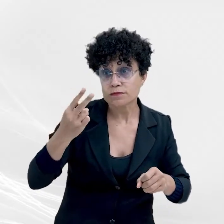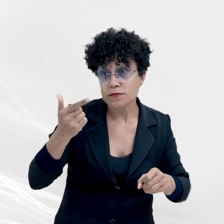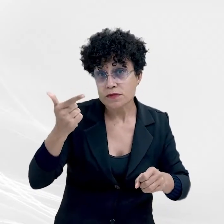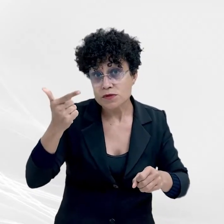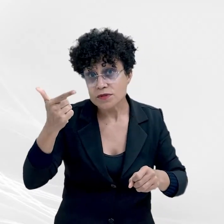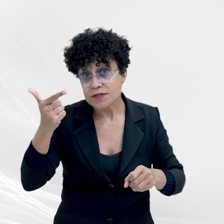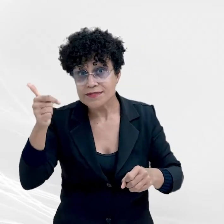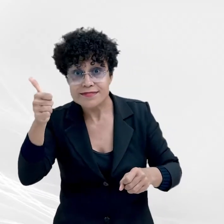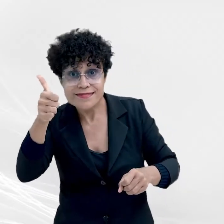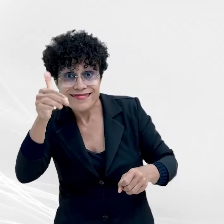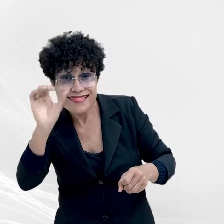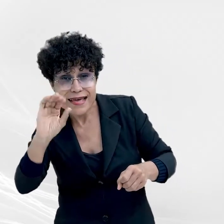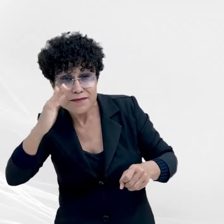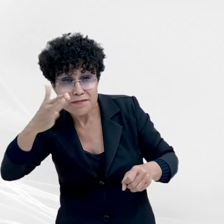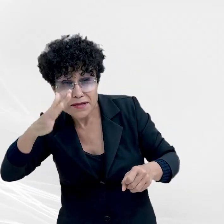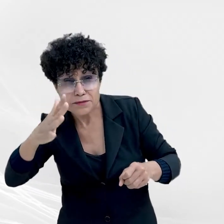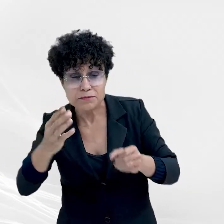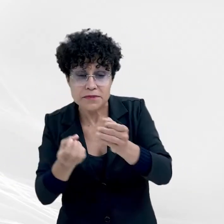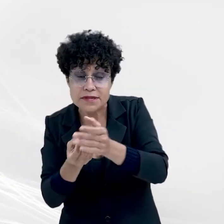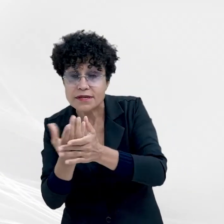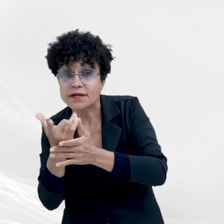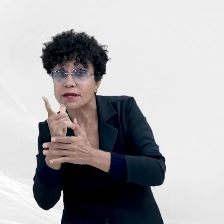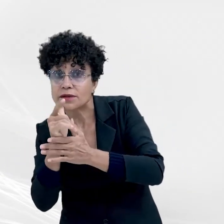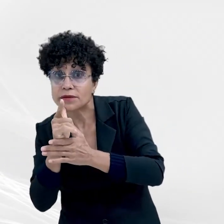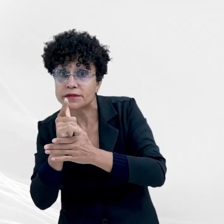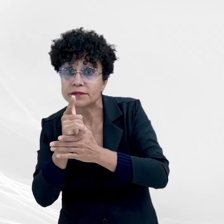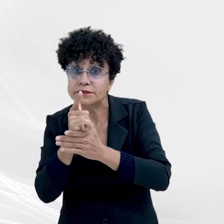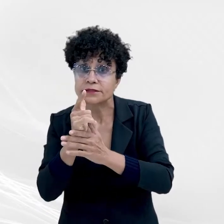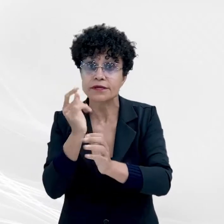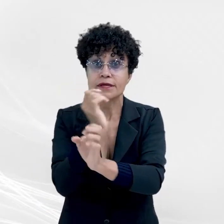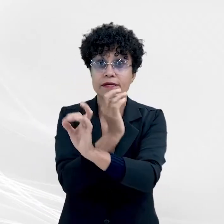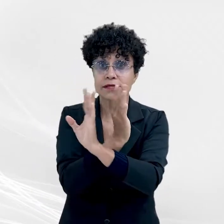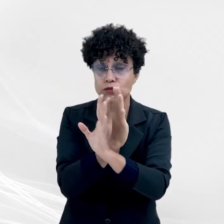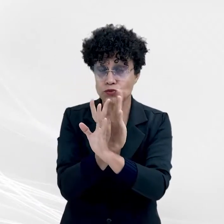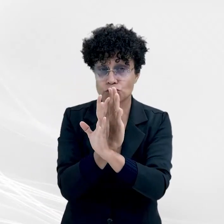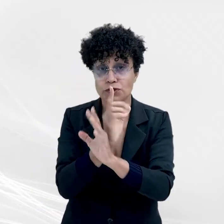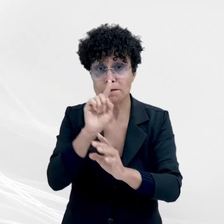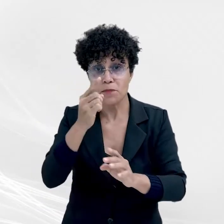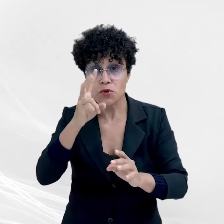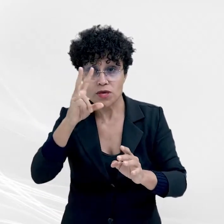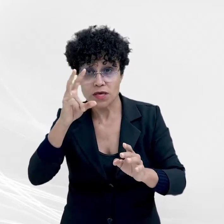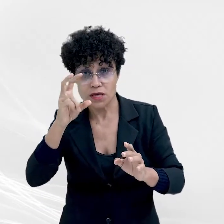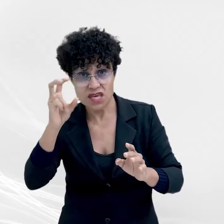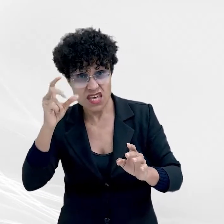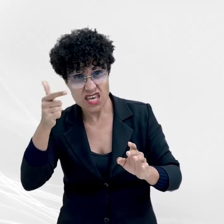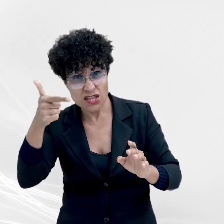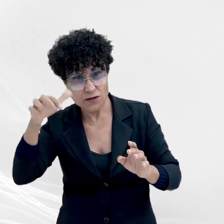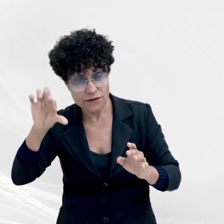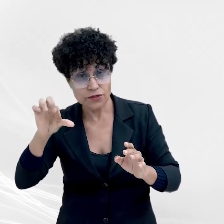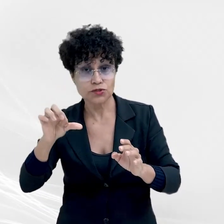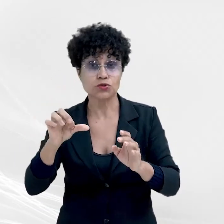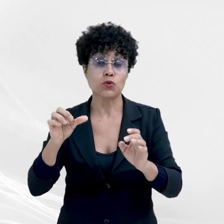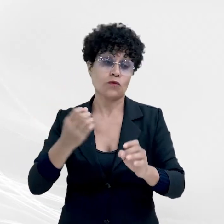nascentes, em Juscimeira, 1.529 e em São Pedro da Cipa, 308.